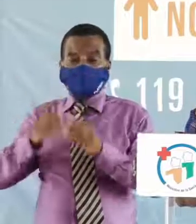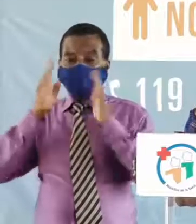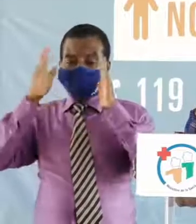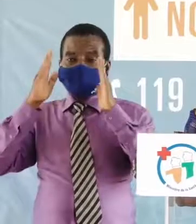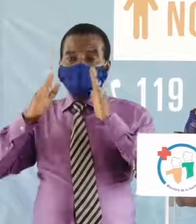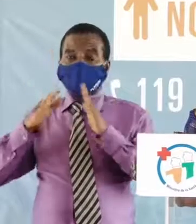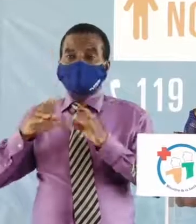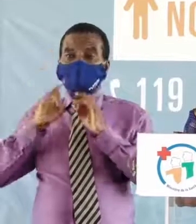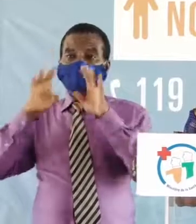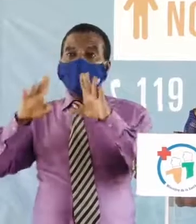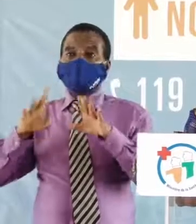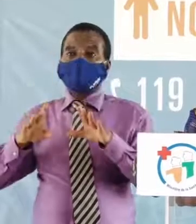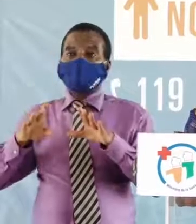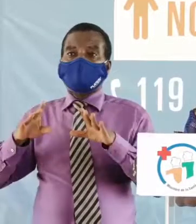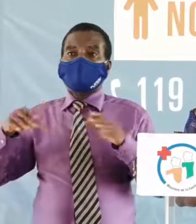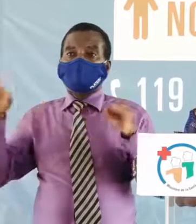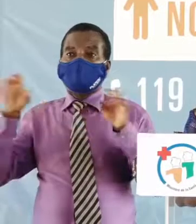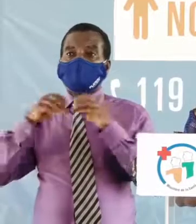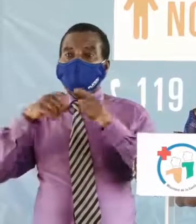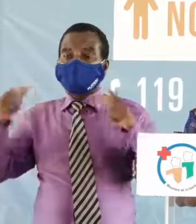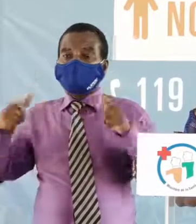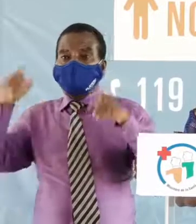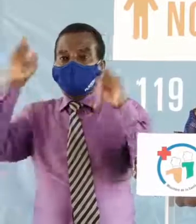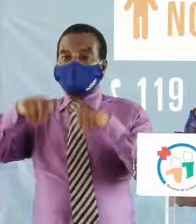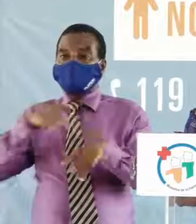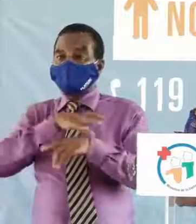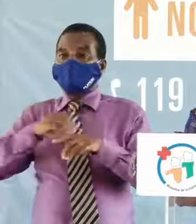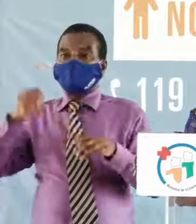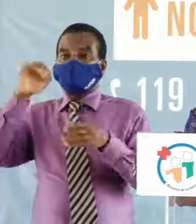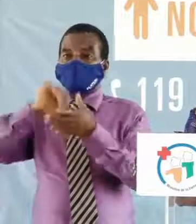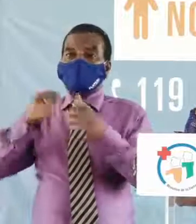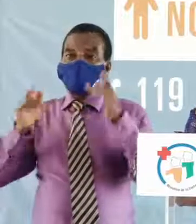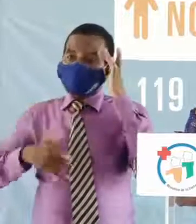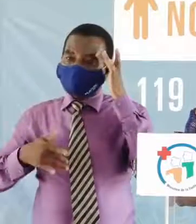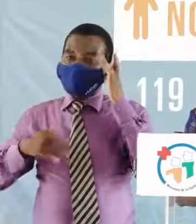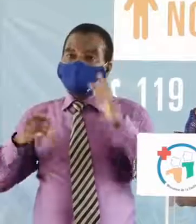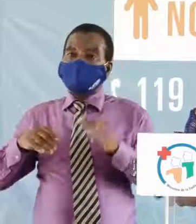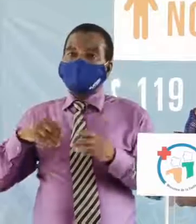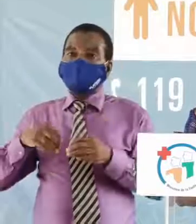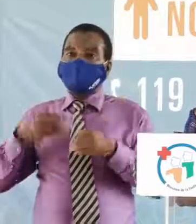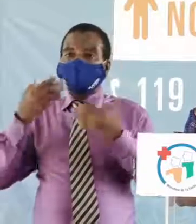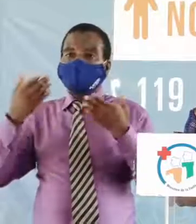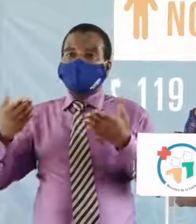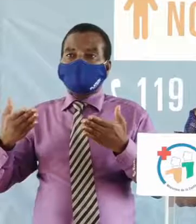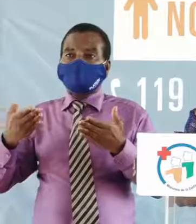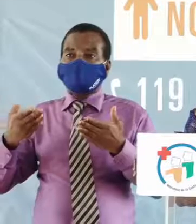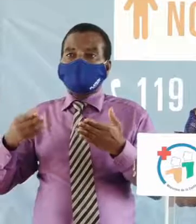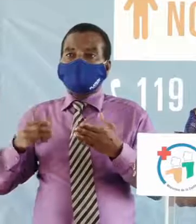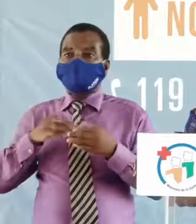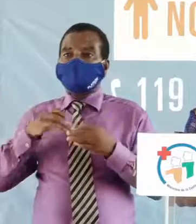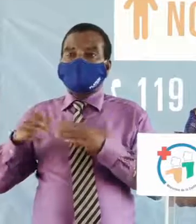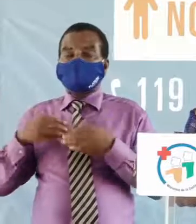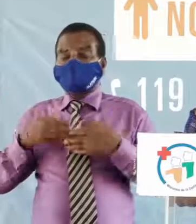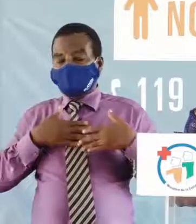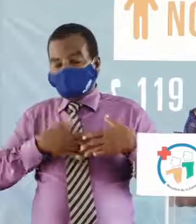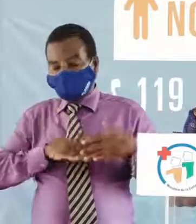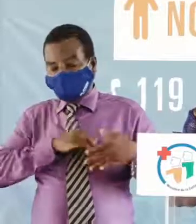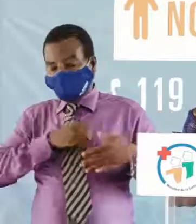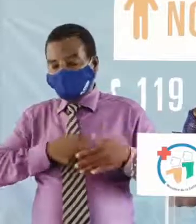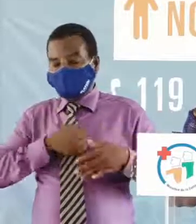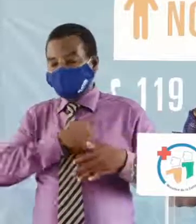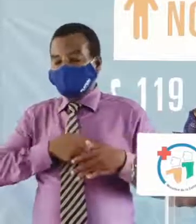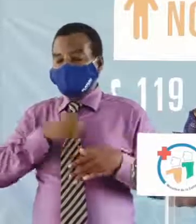la dangerosité et la forte capacité de contamination du coronavirus sans perte de vue sont corollaires de désolation et d